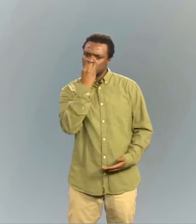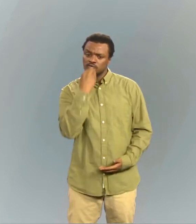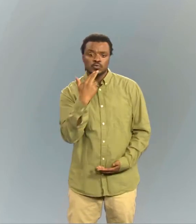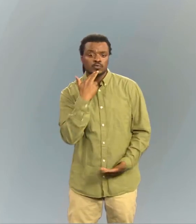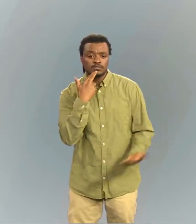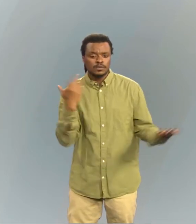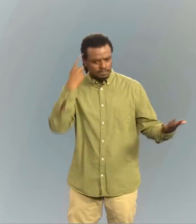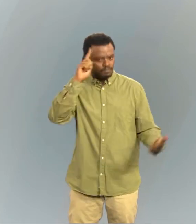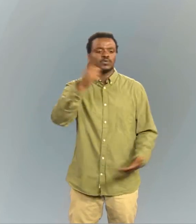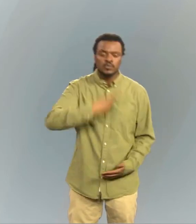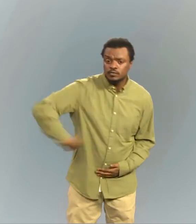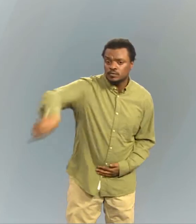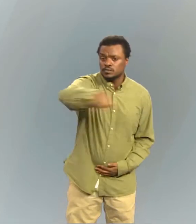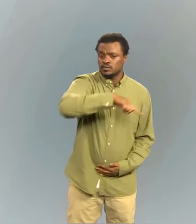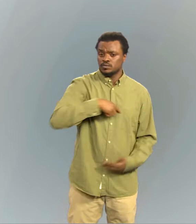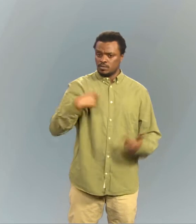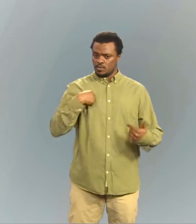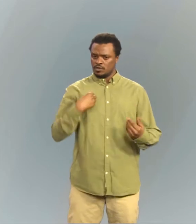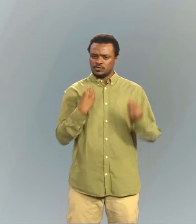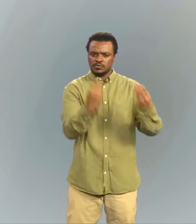servira à vous nourrir. Je vous donne tout cela.